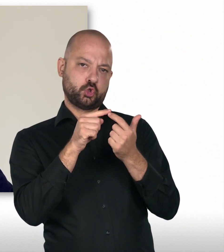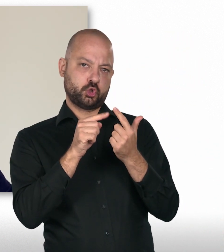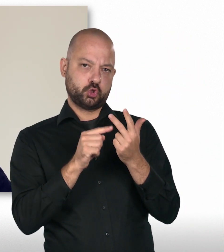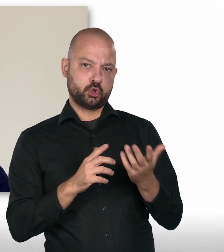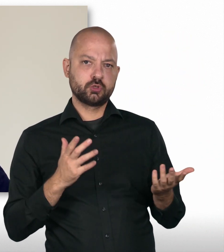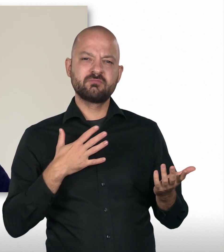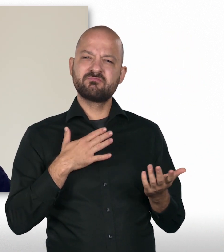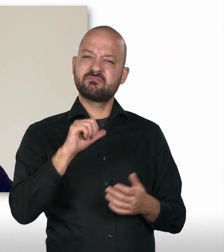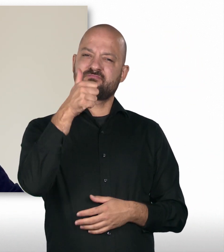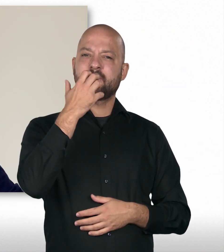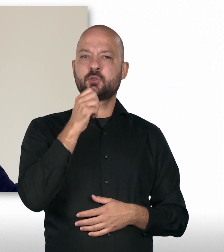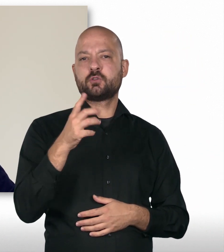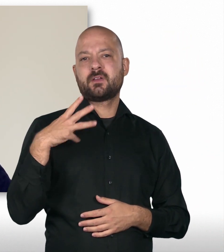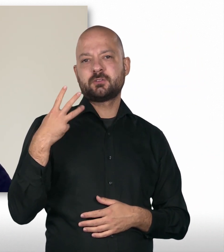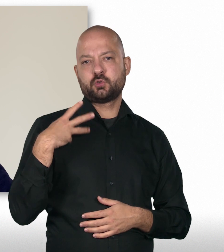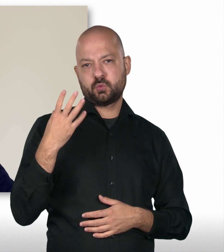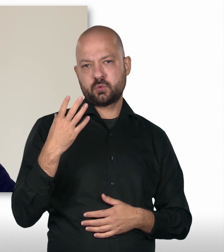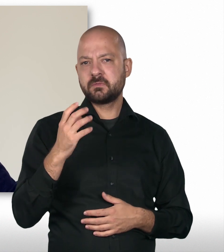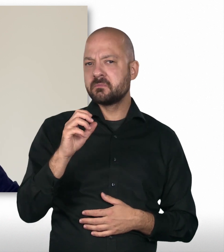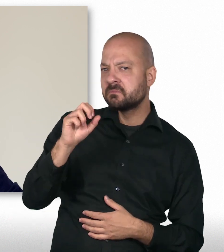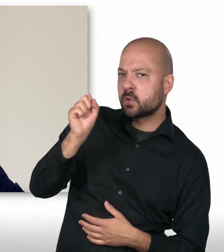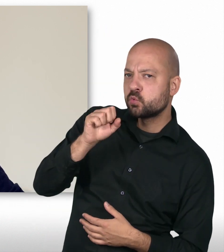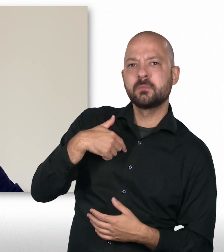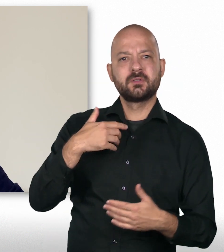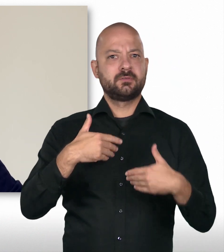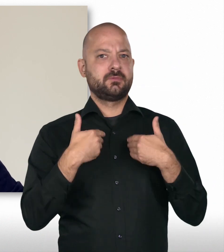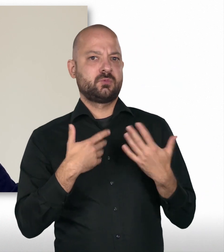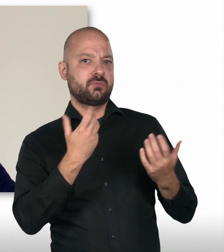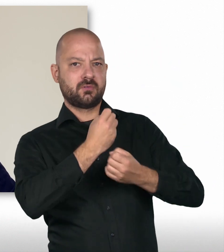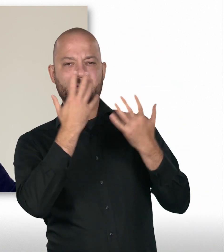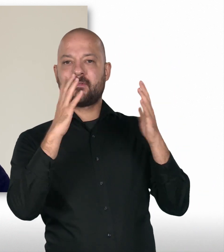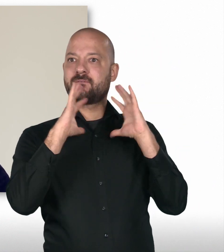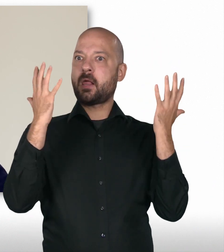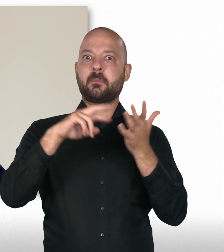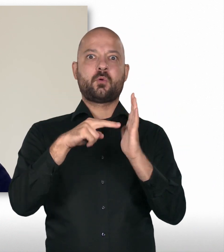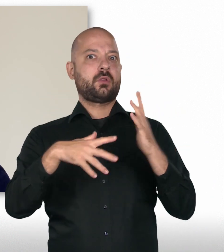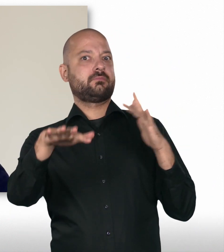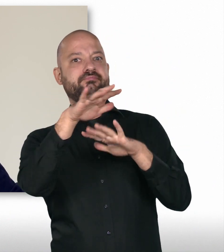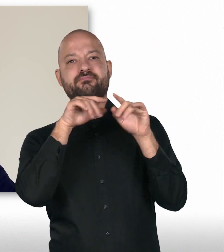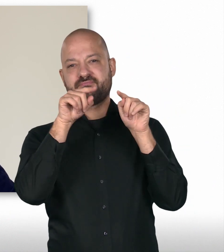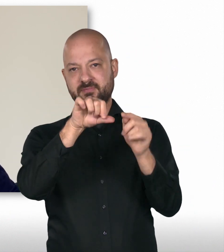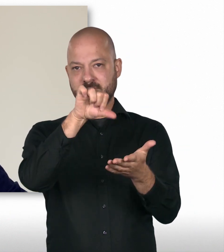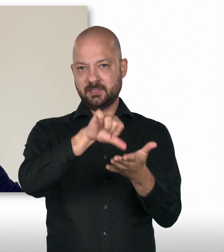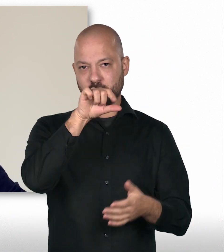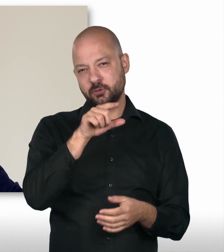Und Washington war auch mein Erstwunsch. Warum? Da freue ich mich drauf. Es ist natürlich das politische Zentrum der Welt irgendwie.